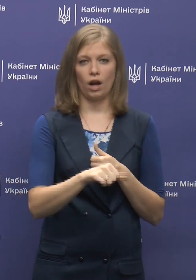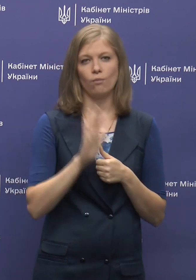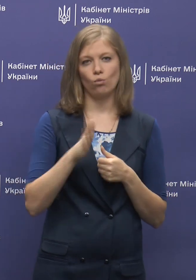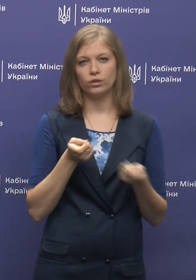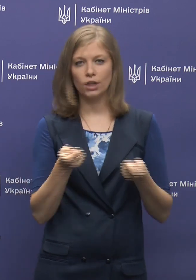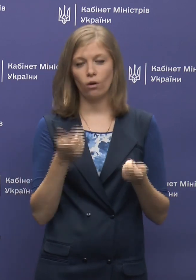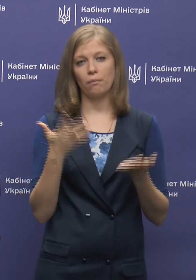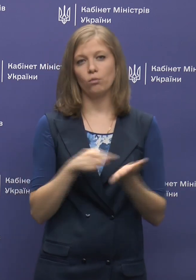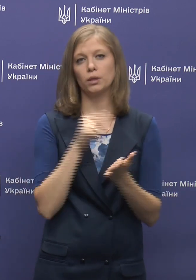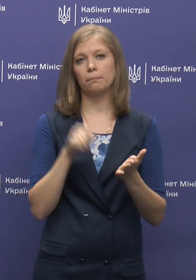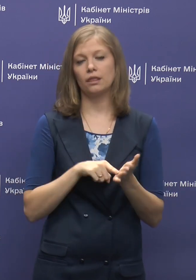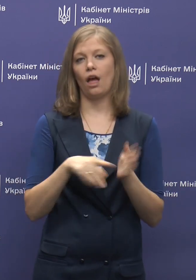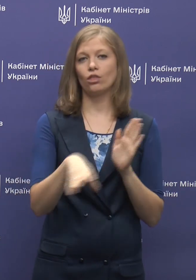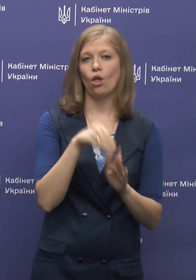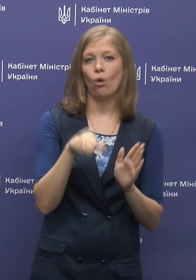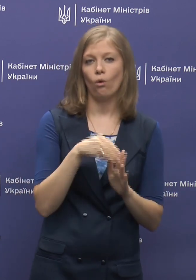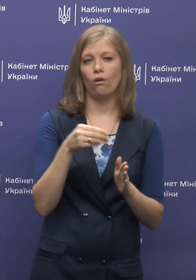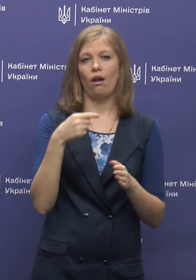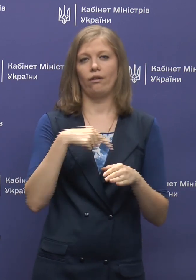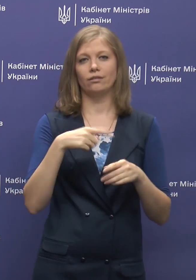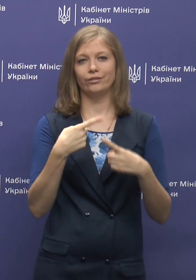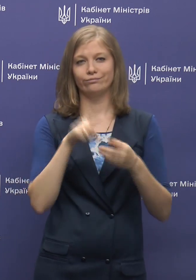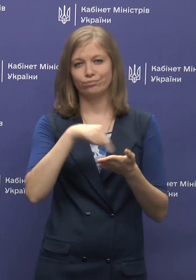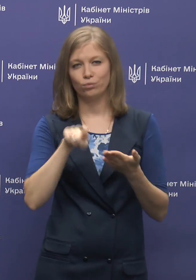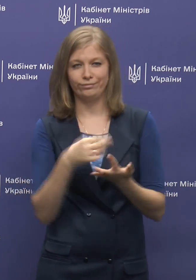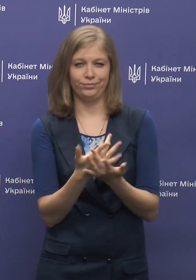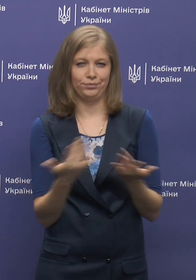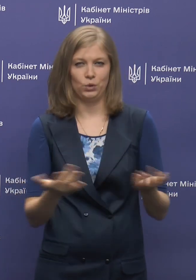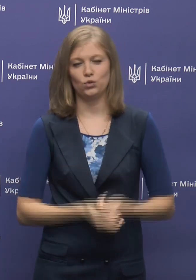регульовано, напевно, питання лотарей, букмекерської діяльності тощо.